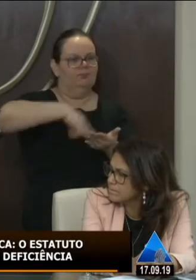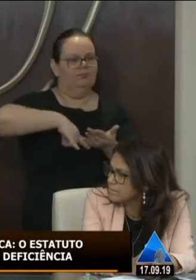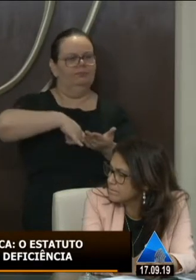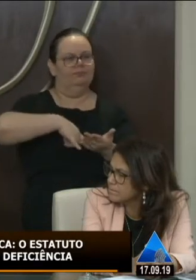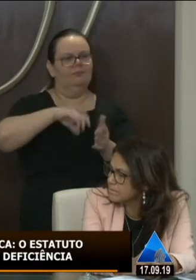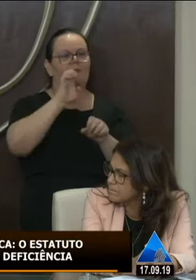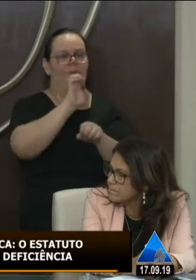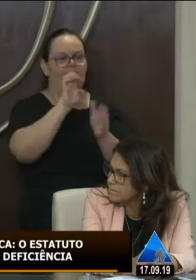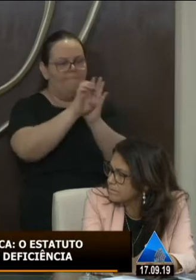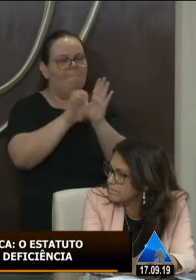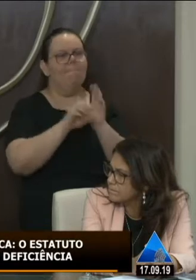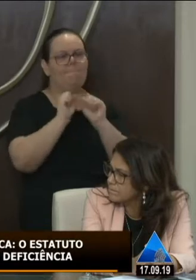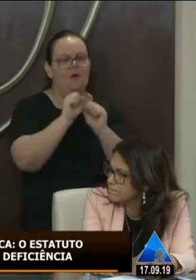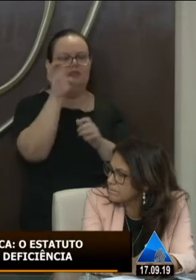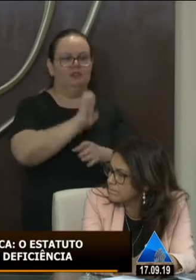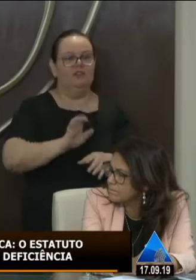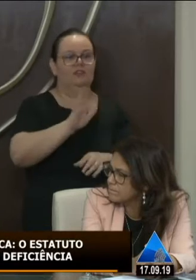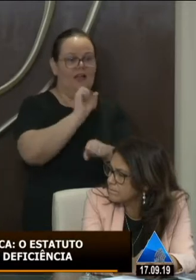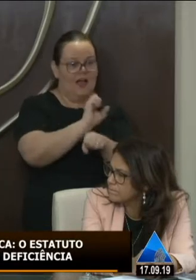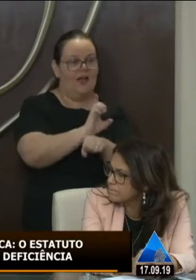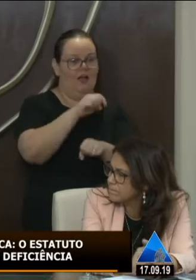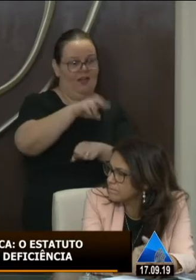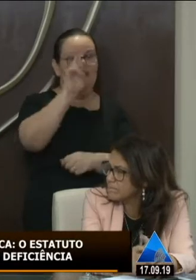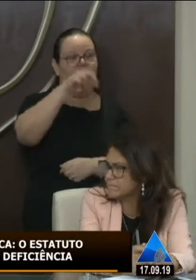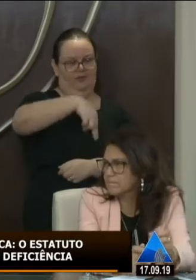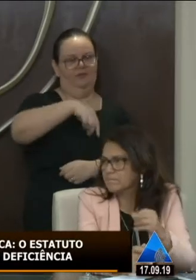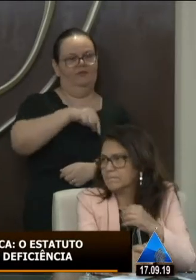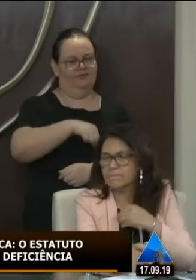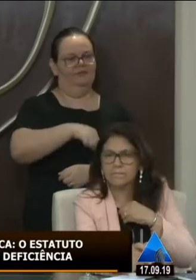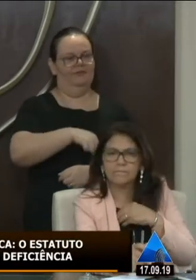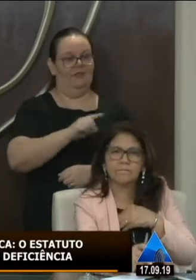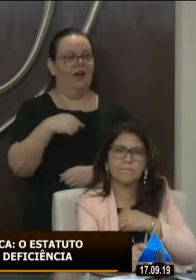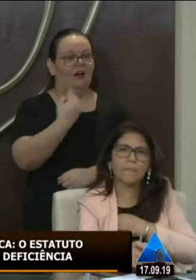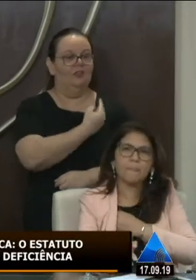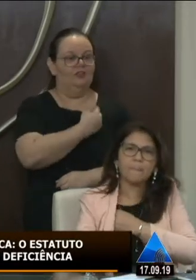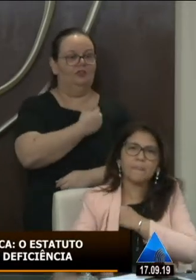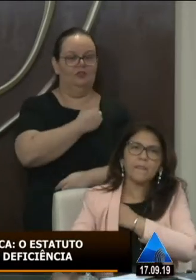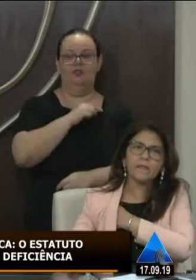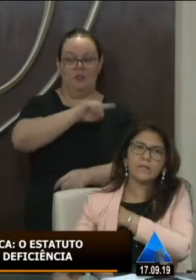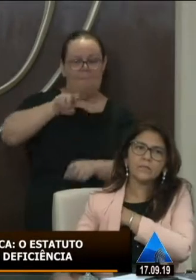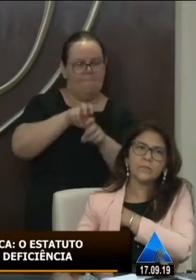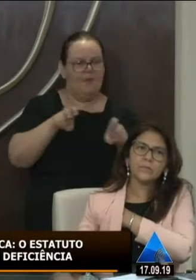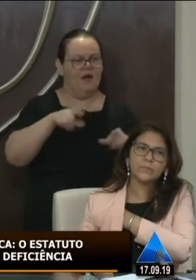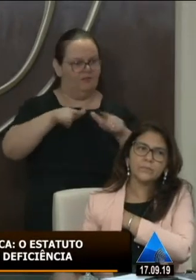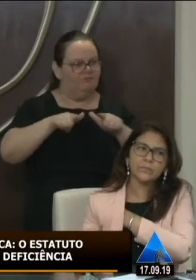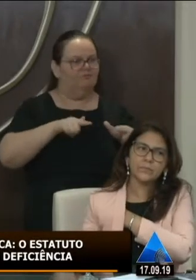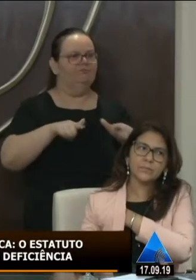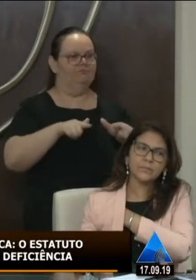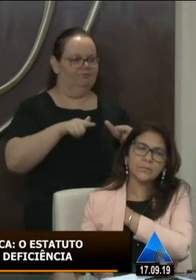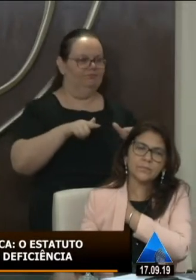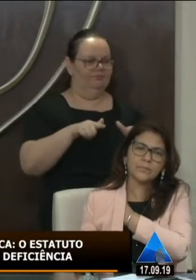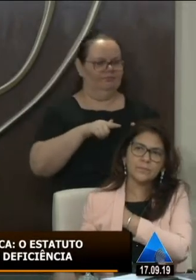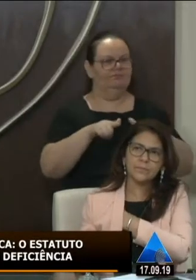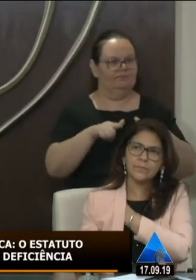estadual da pessoa com deficiência no Rio Grande do Norte e nossa assessoria tem trabalhado nisso nossa assessoria tem